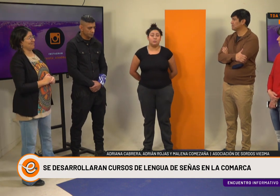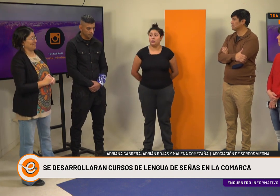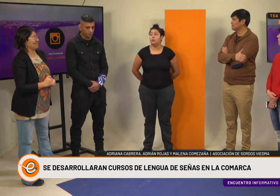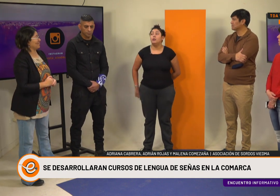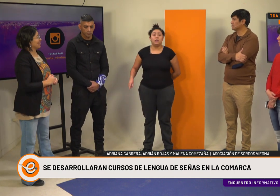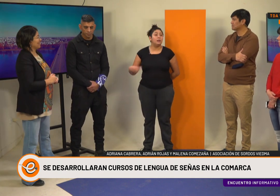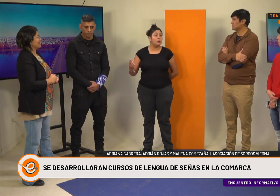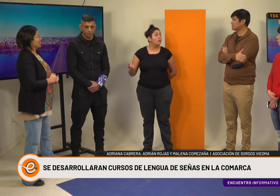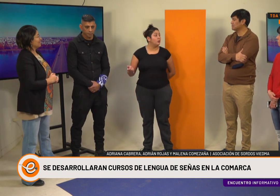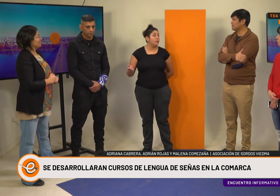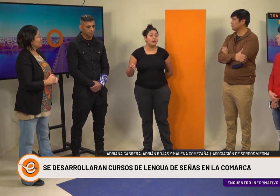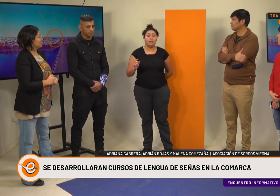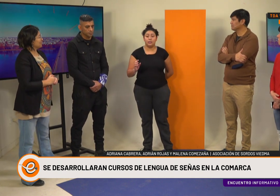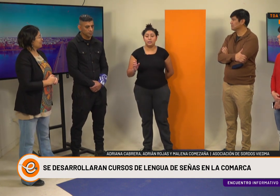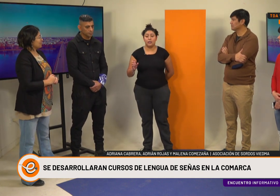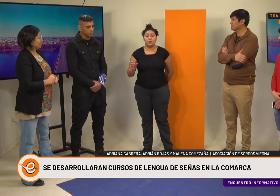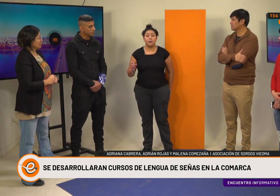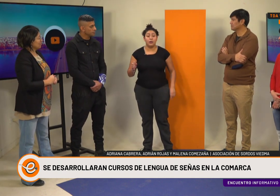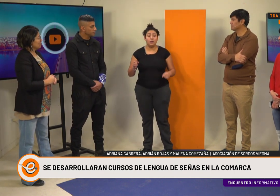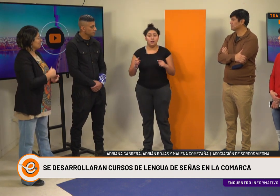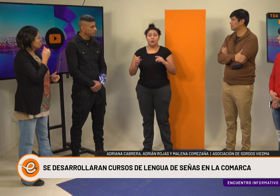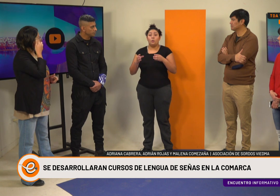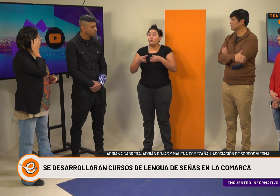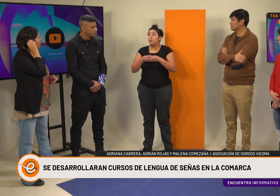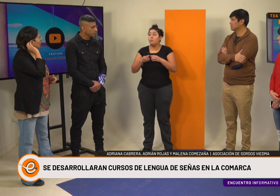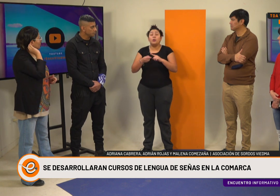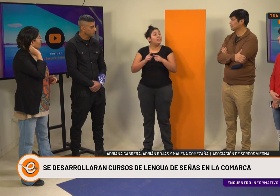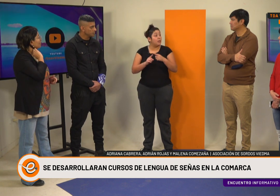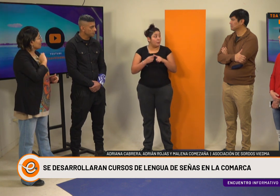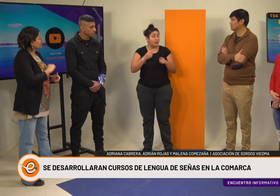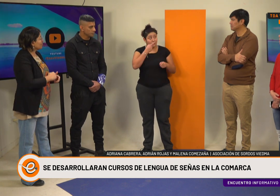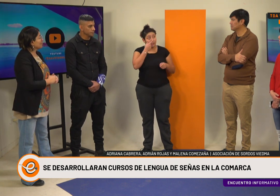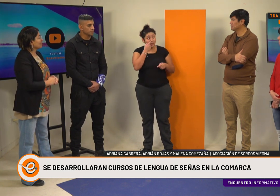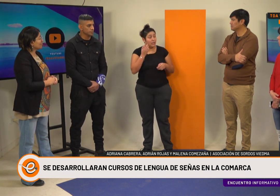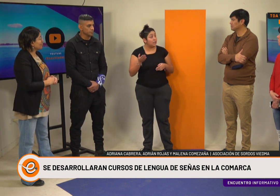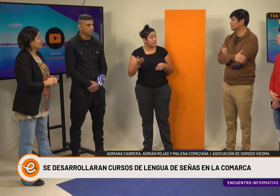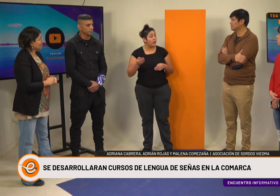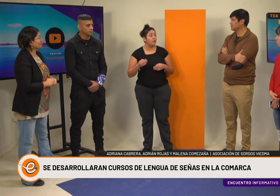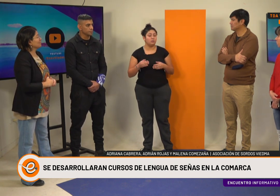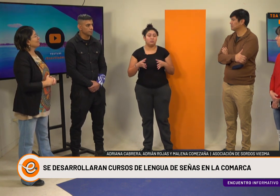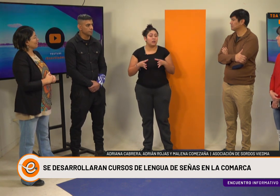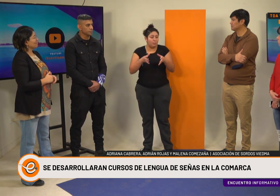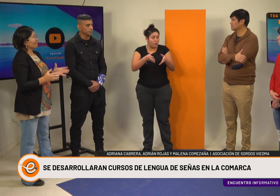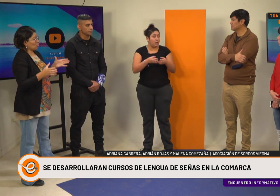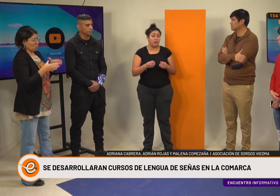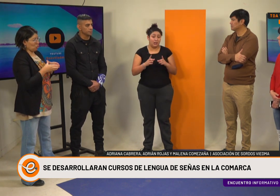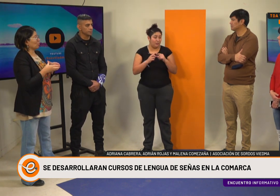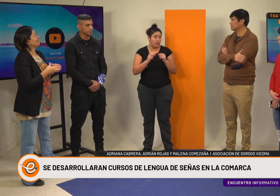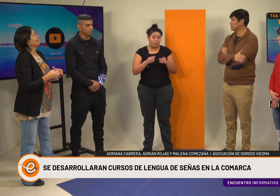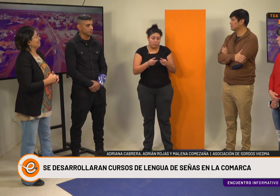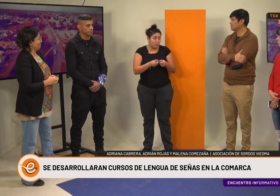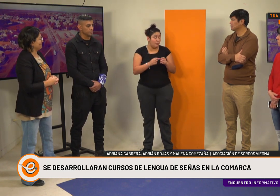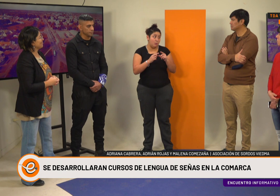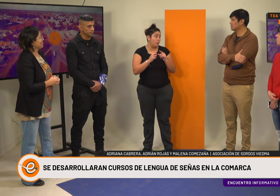tener conocimiento. Y también lo que comentaba antes es que va a haber un grupo de intérpretes. Si están interesados, que pueden